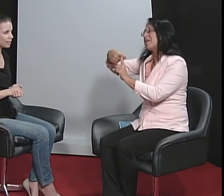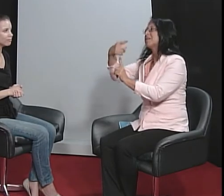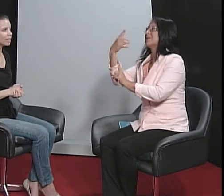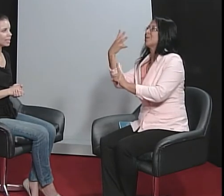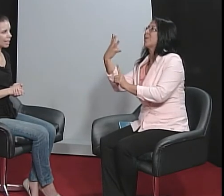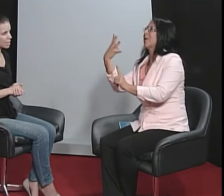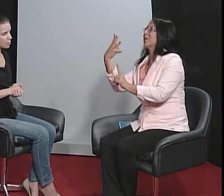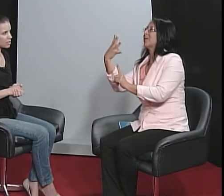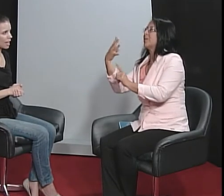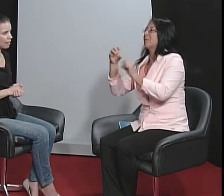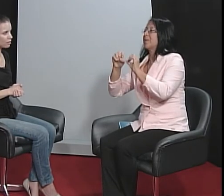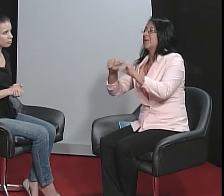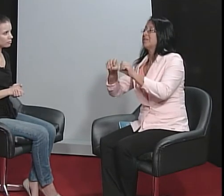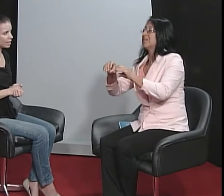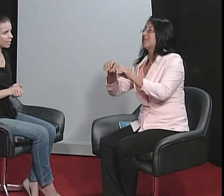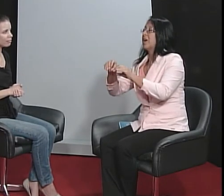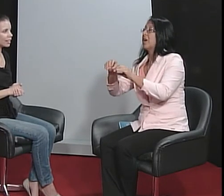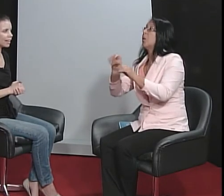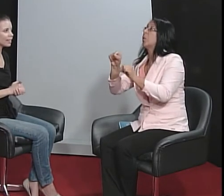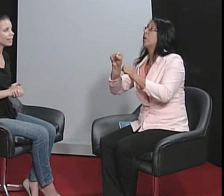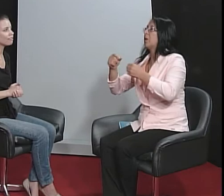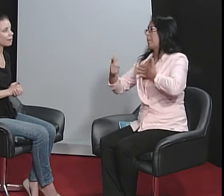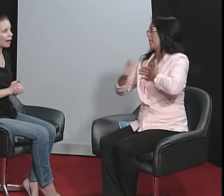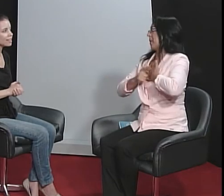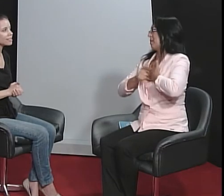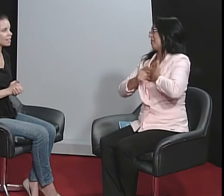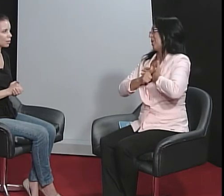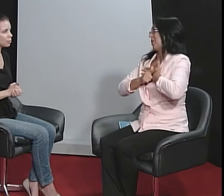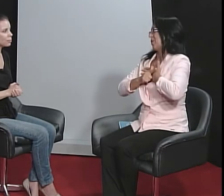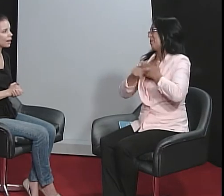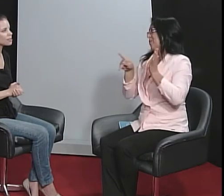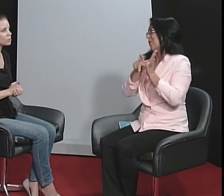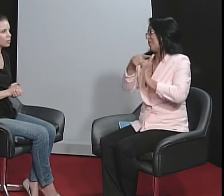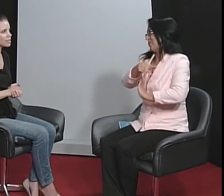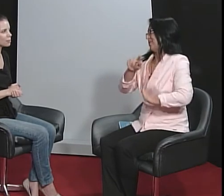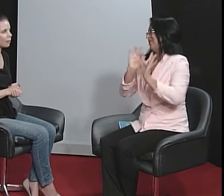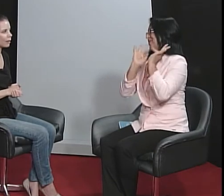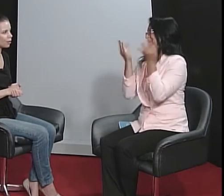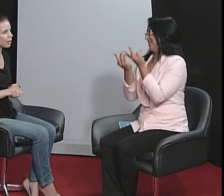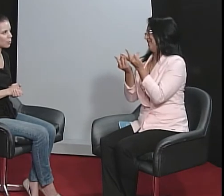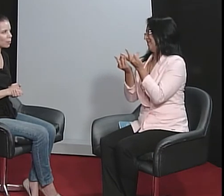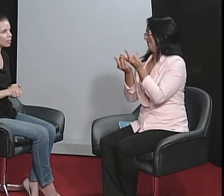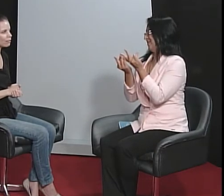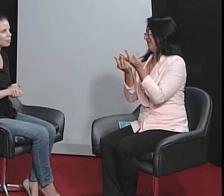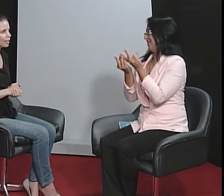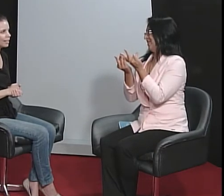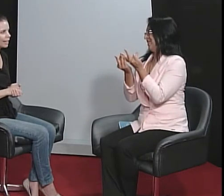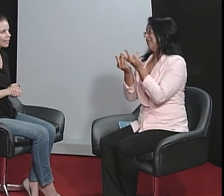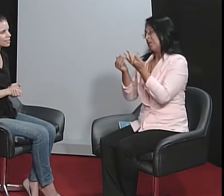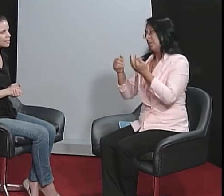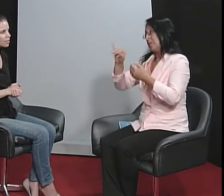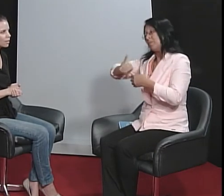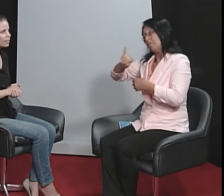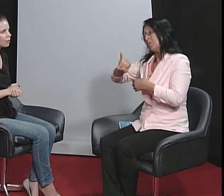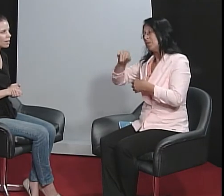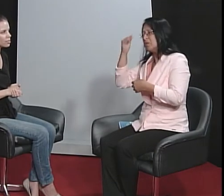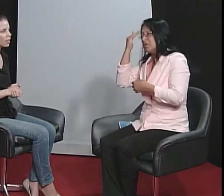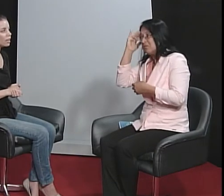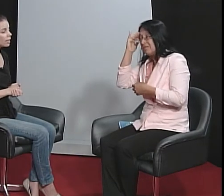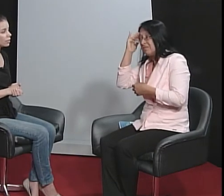responsável e vai ter que levar mais tempo para assumir esse papel que é próprio da família, né, de aquisição da linguagem. Então,